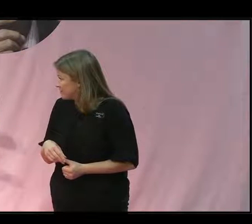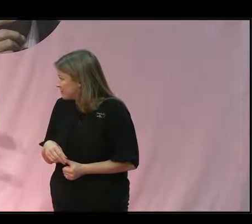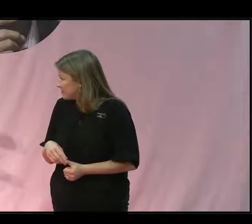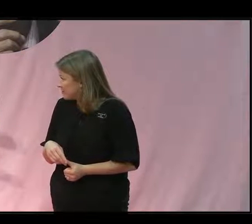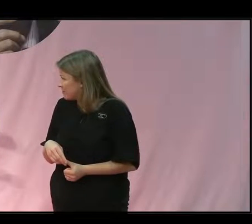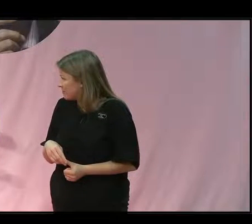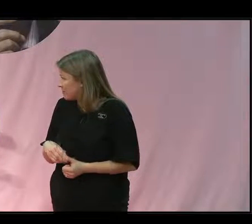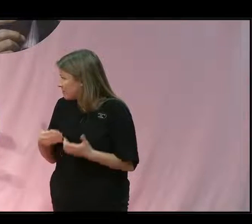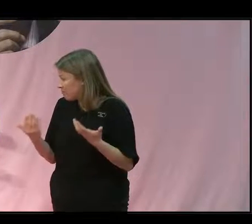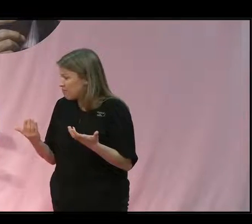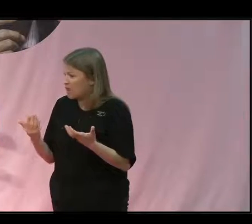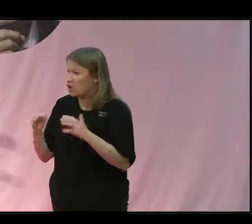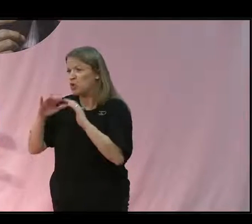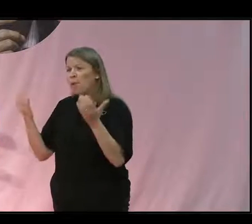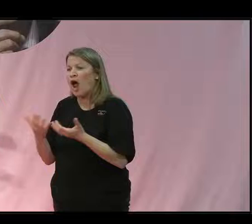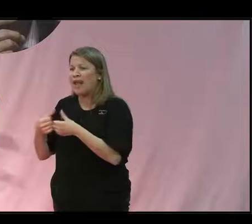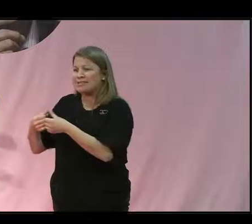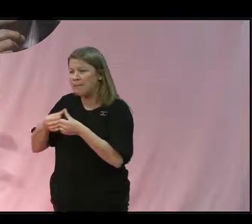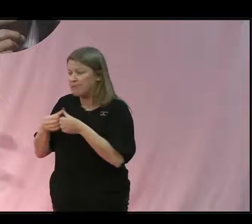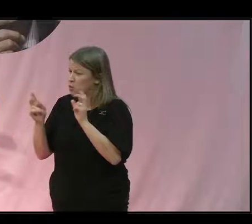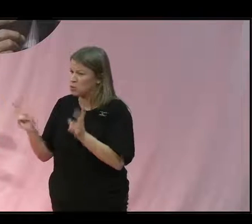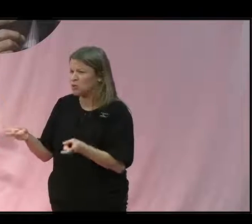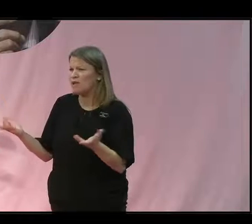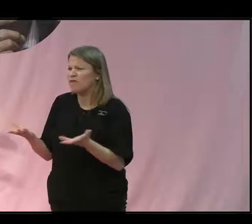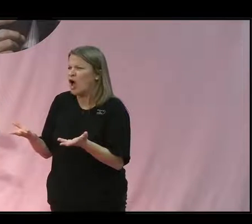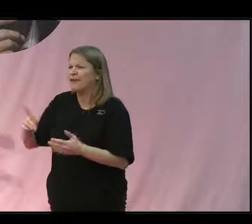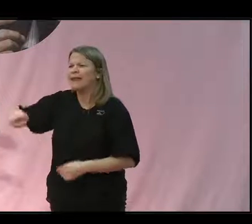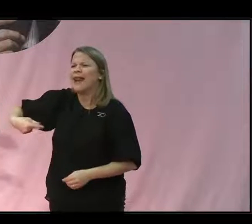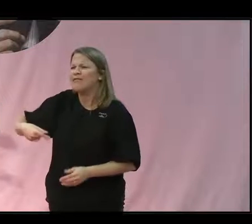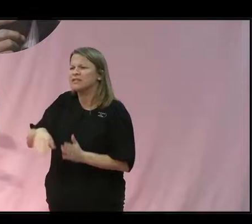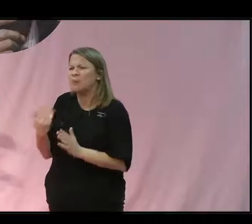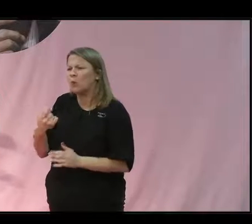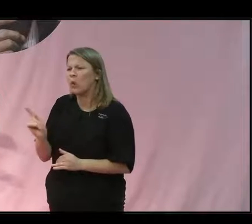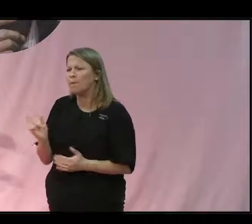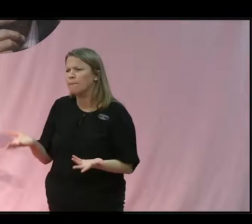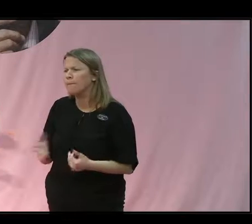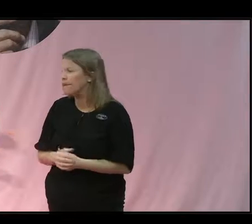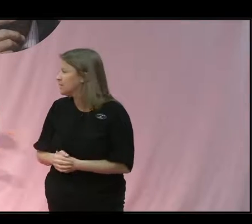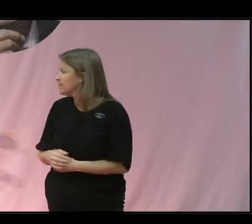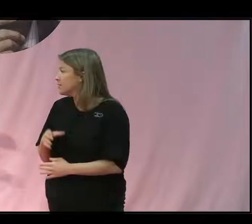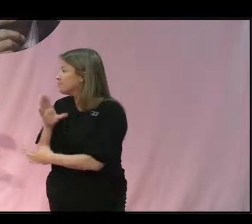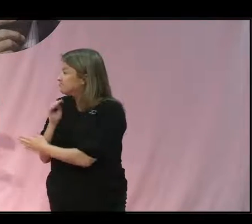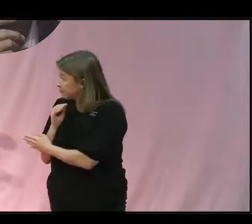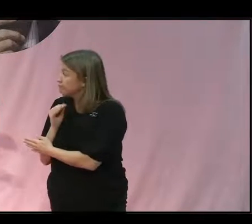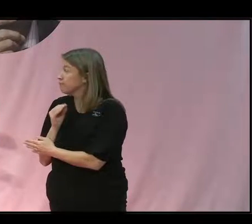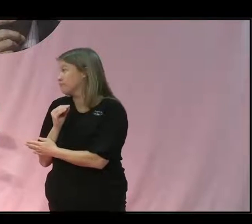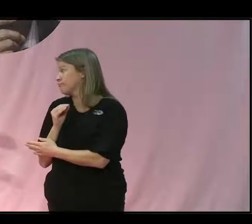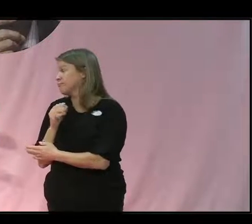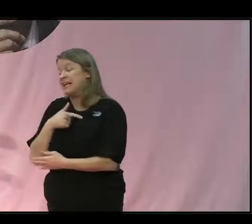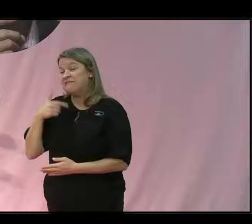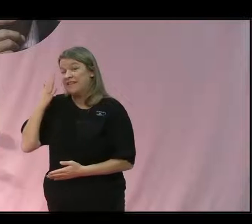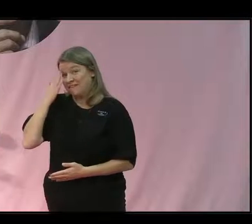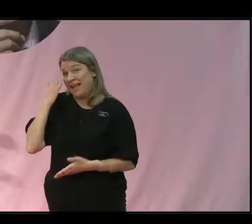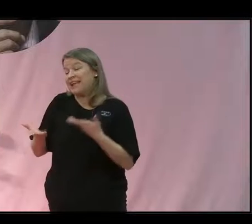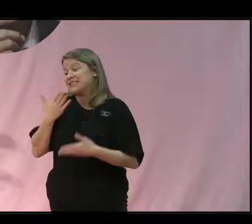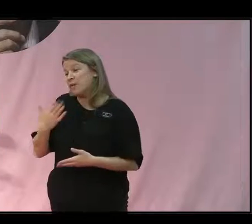också av det globala samfundet. Vad krävs? Ja, i någon mening så vet vi nog ganska väl